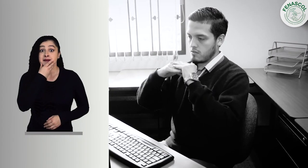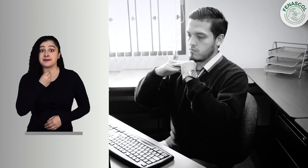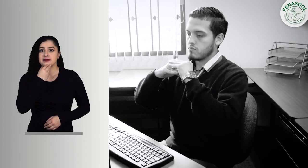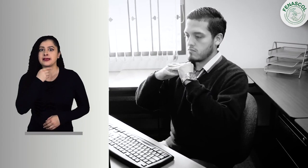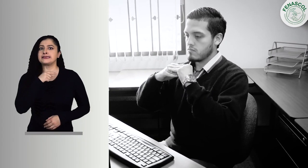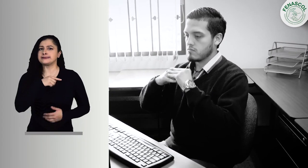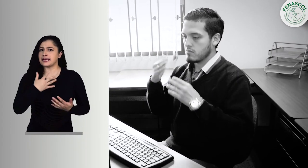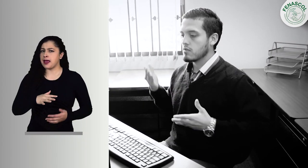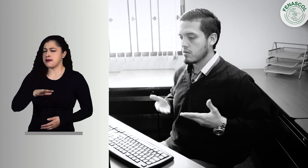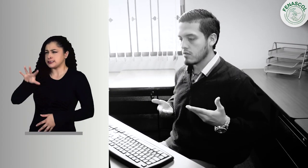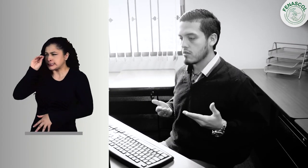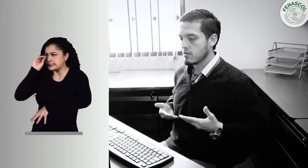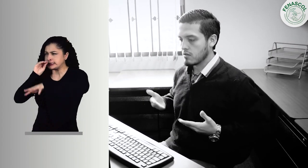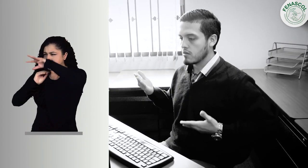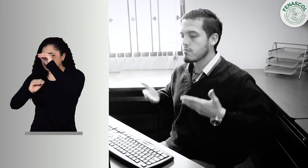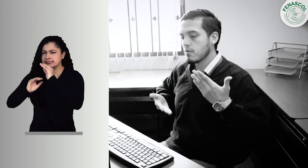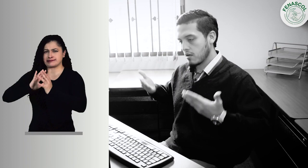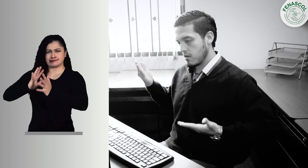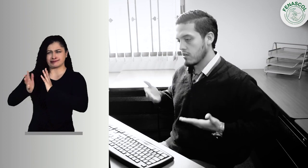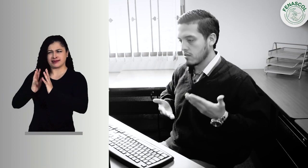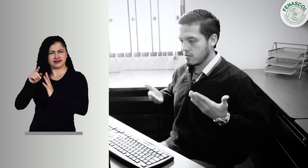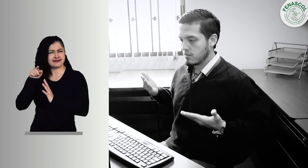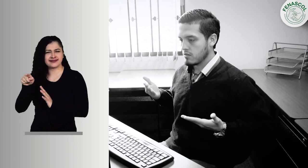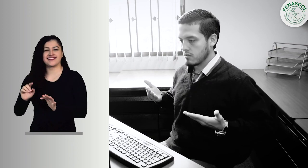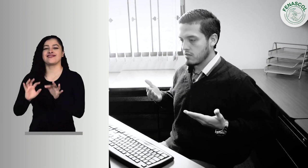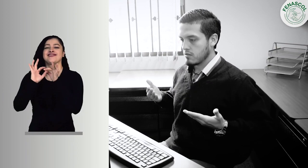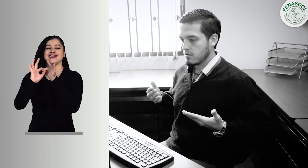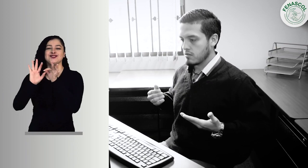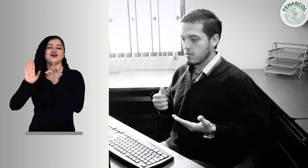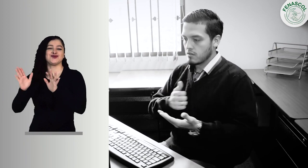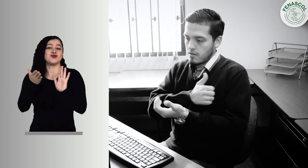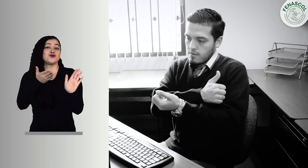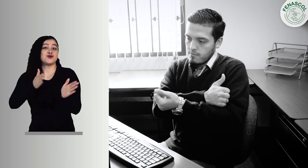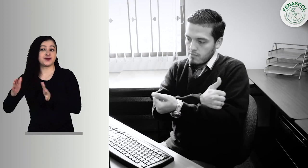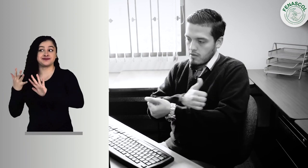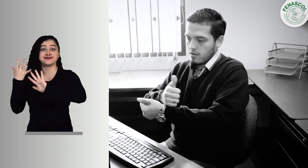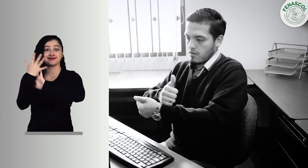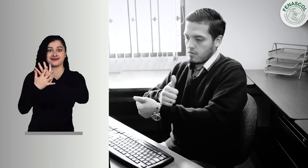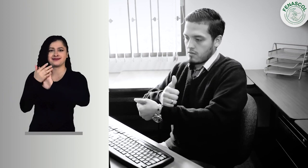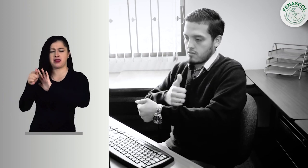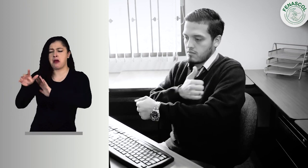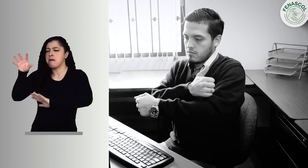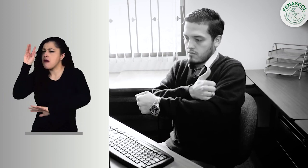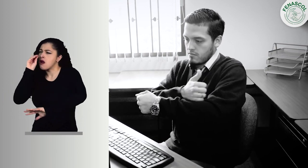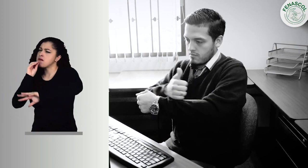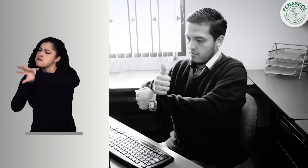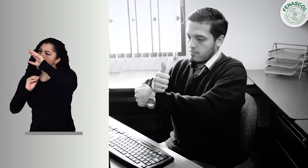Camilo poco a poco ha ido avanzando en los niveles básicos de los cursos de lengua de señas.